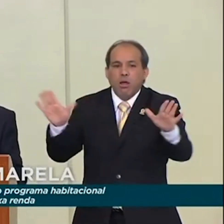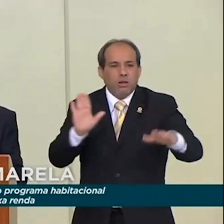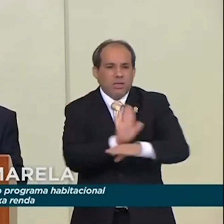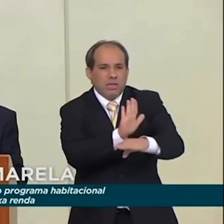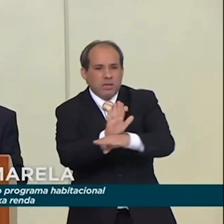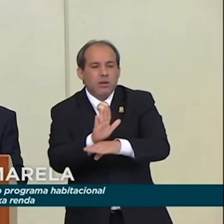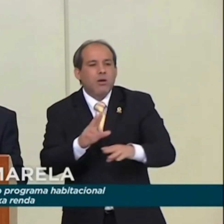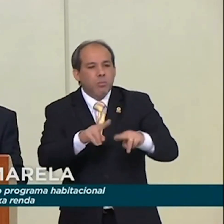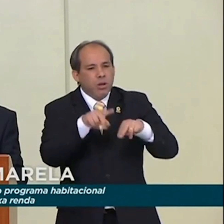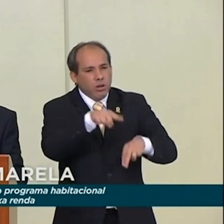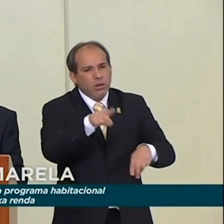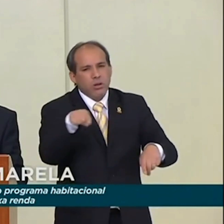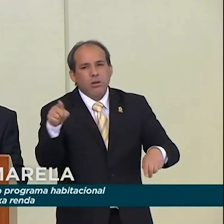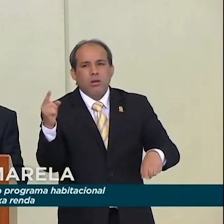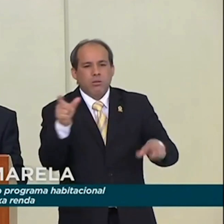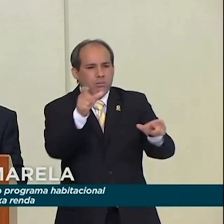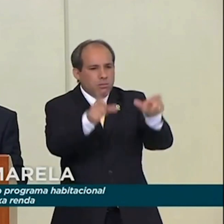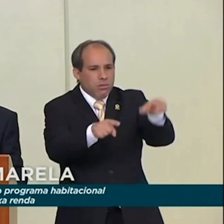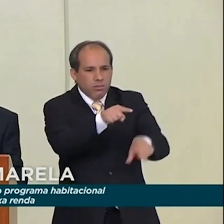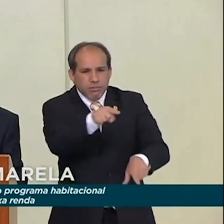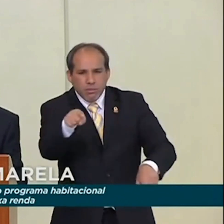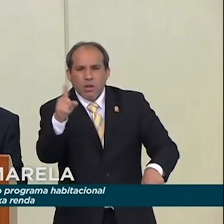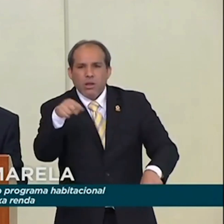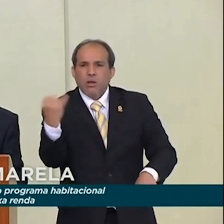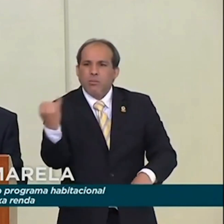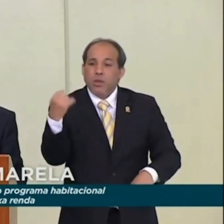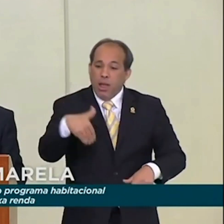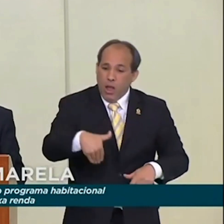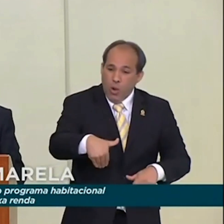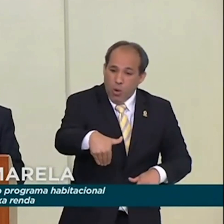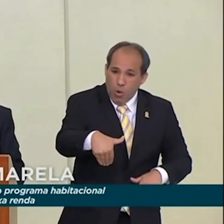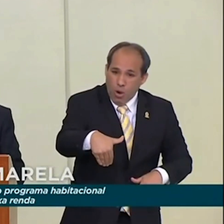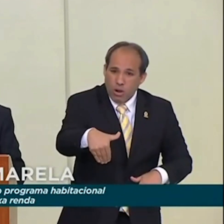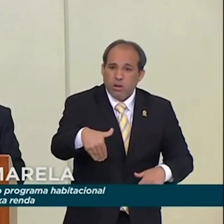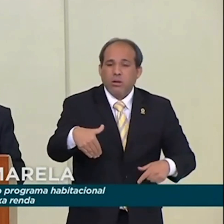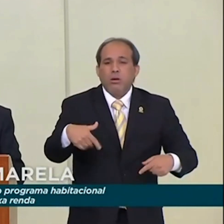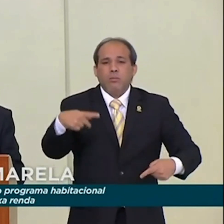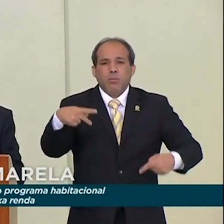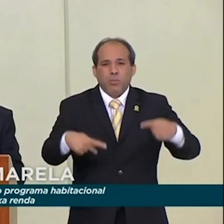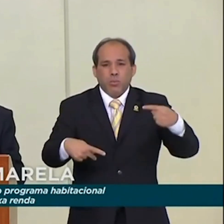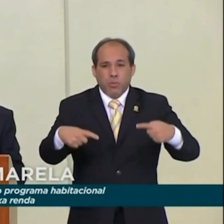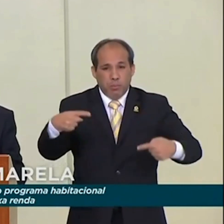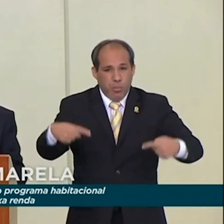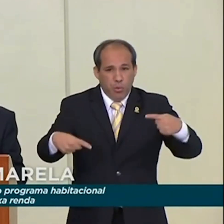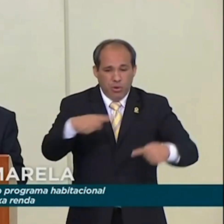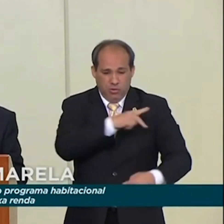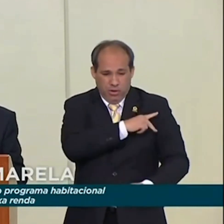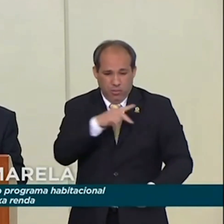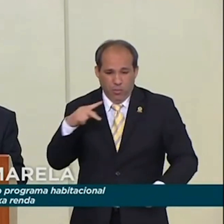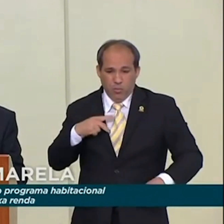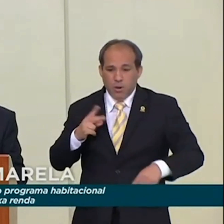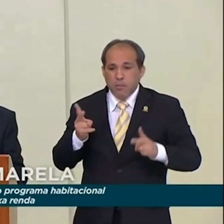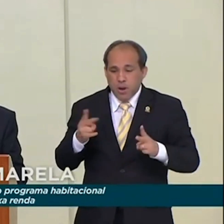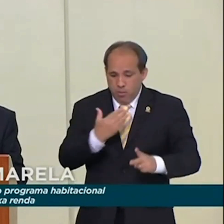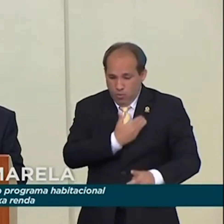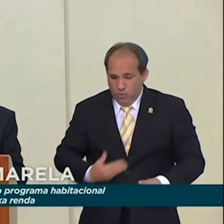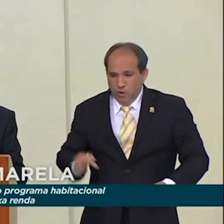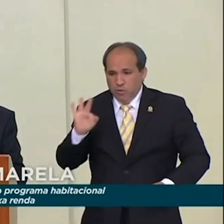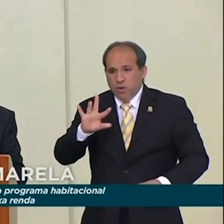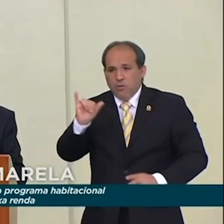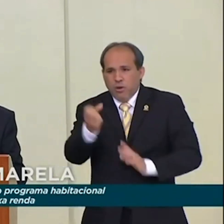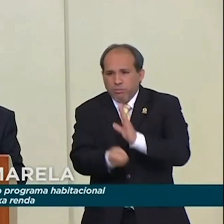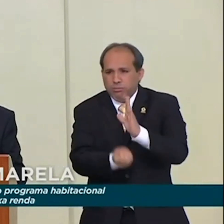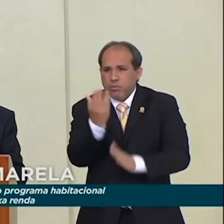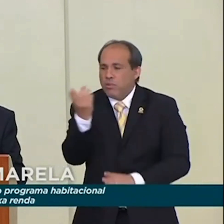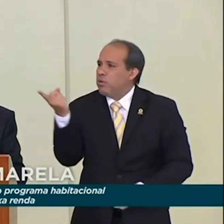consideração nas próximas políticas públicas que serão lançadas pelo governo federal brevemente. Aqui está o ministro